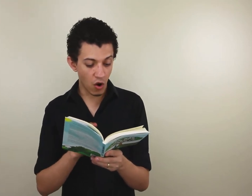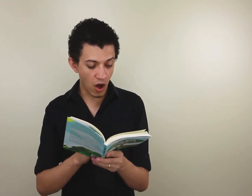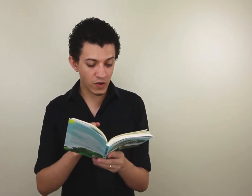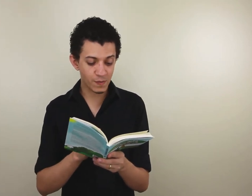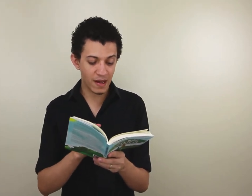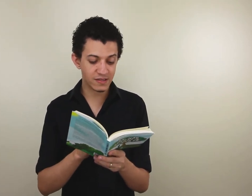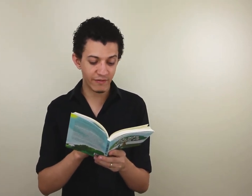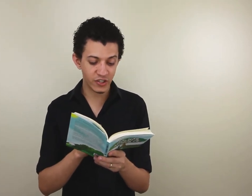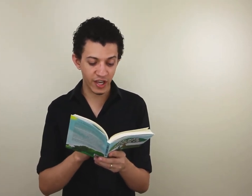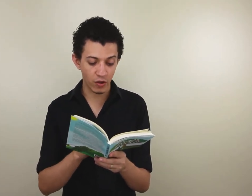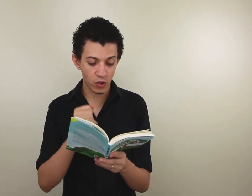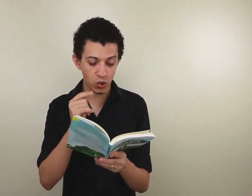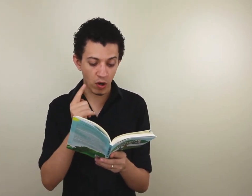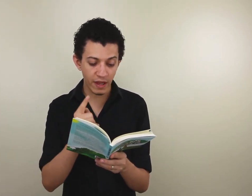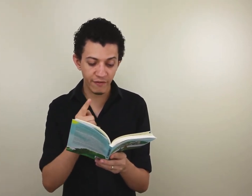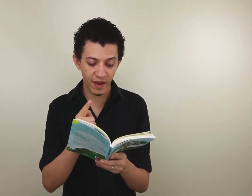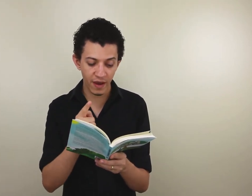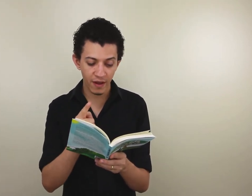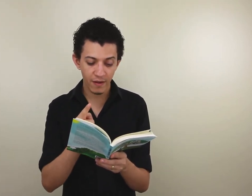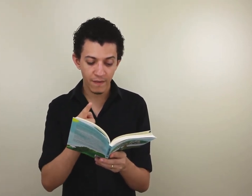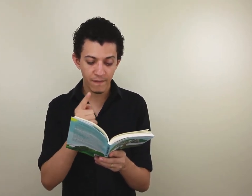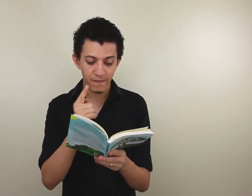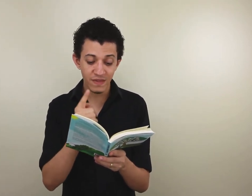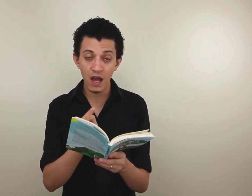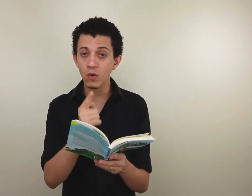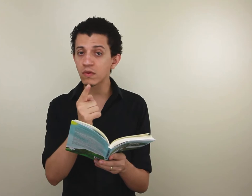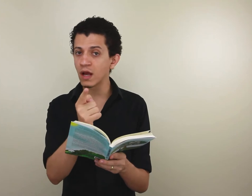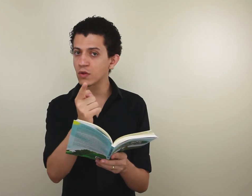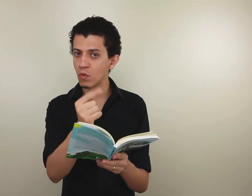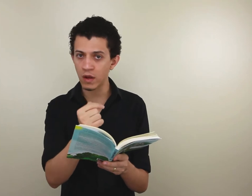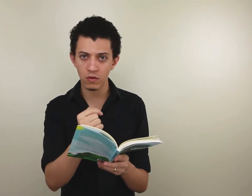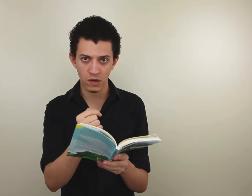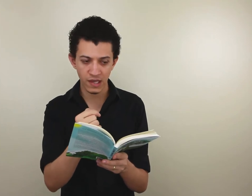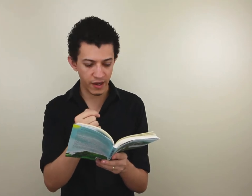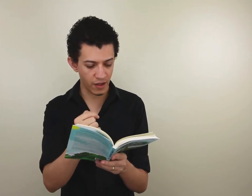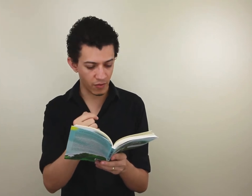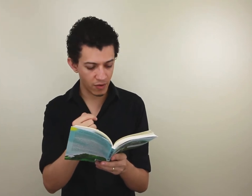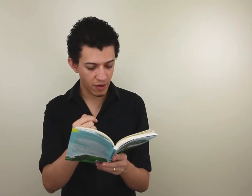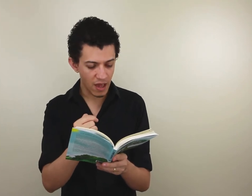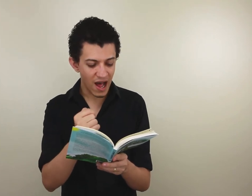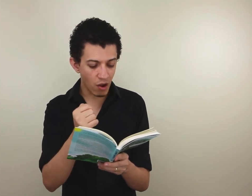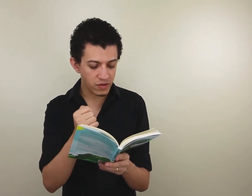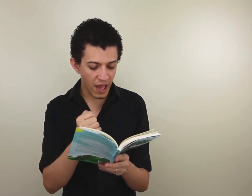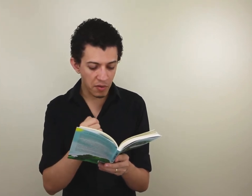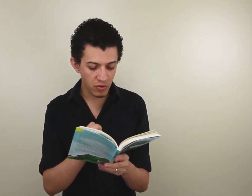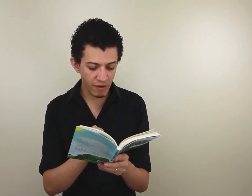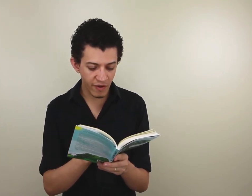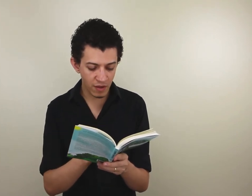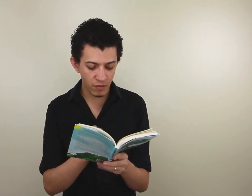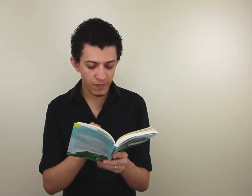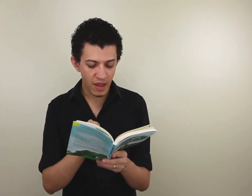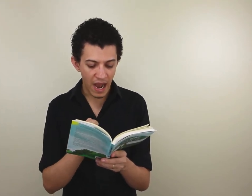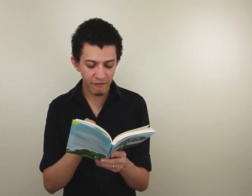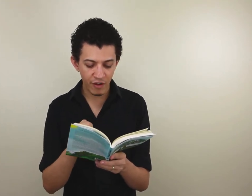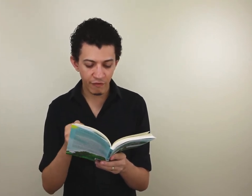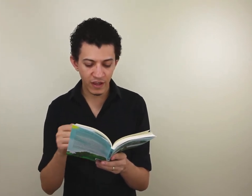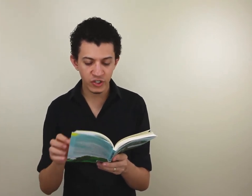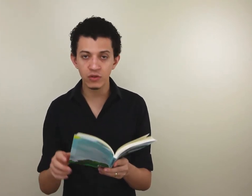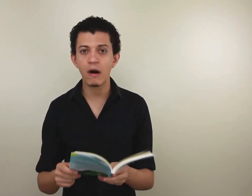Logo o espaço estava cheio. Todavia, não tanto quanto gostariam. Ao término do evento, haviam vendido